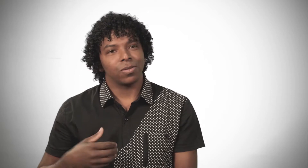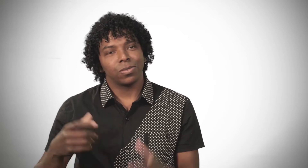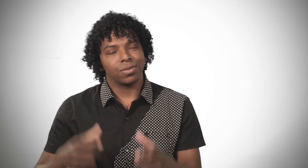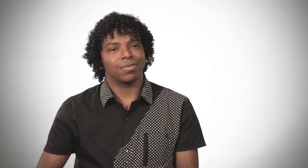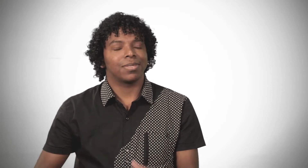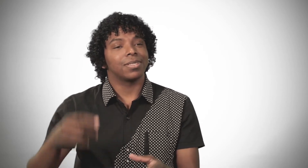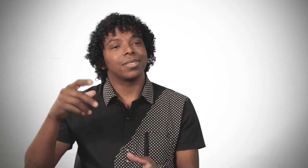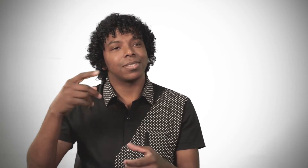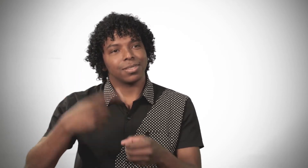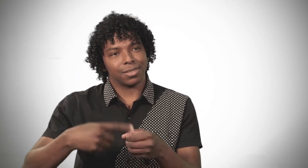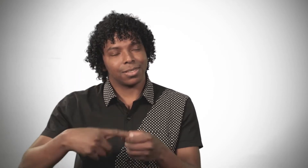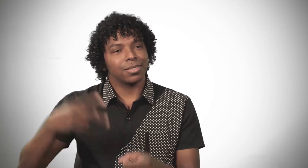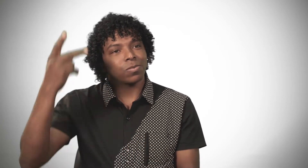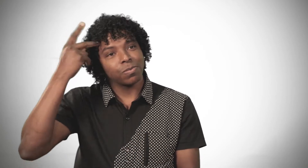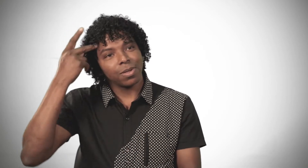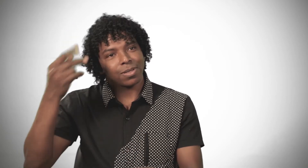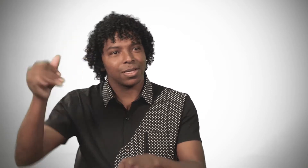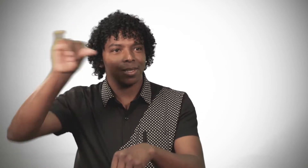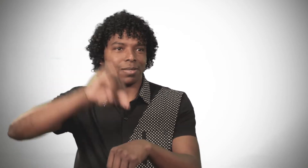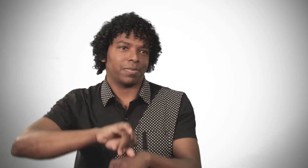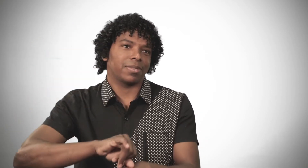E eu sou da cidade de São Paulo, São Paulo capital.